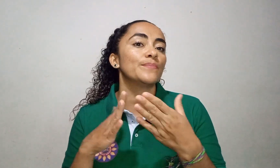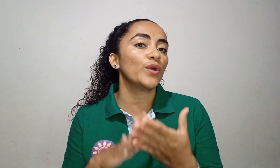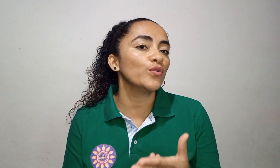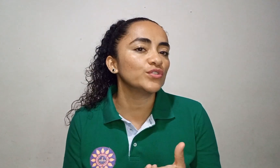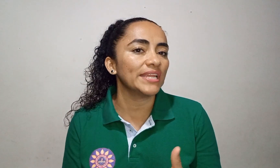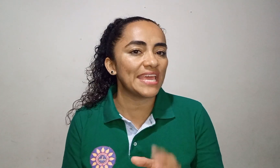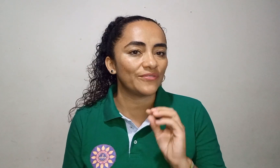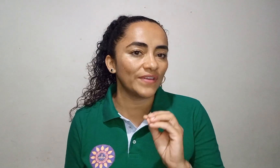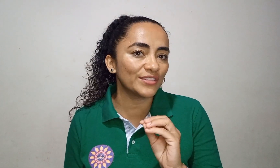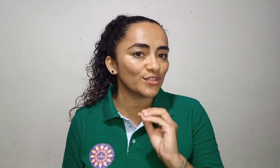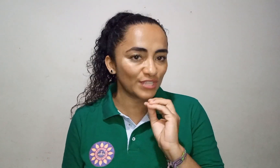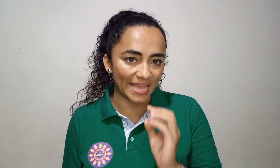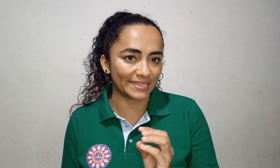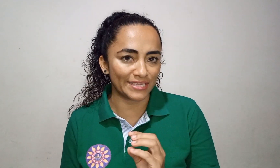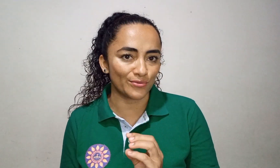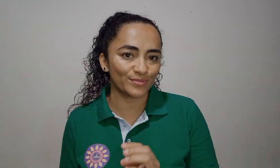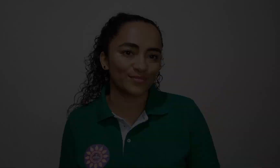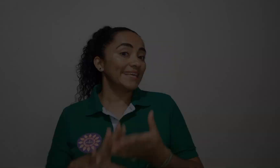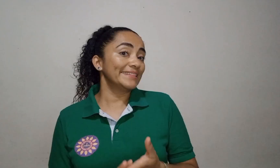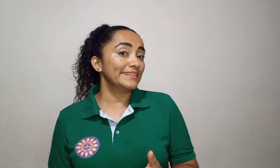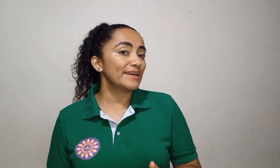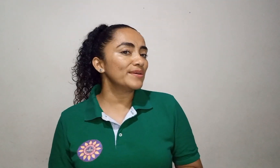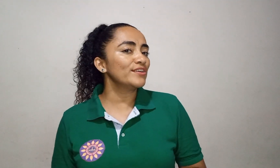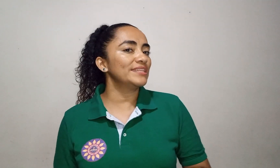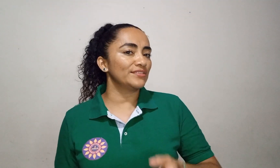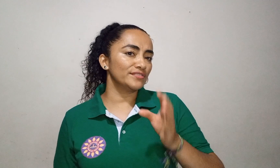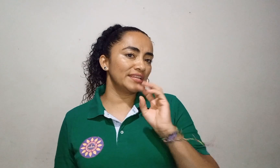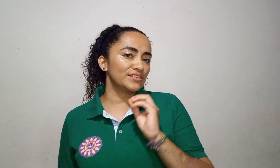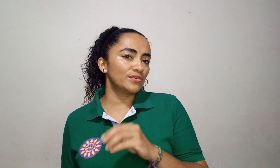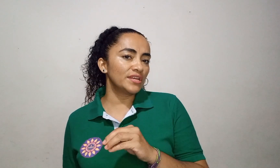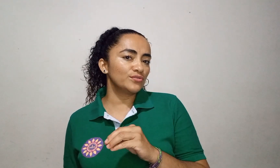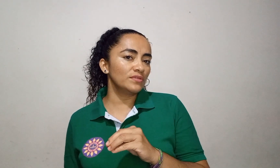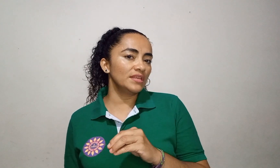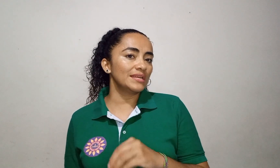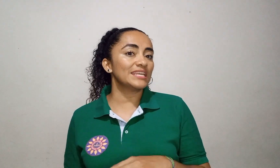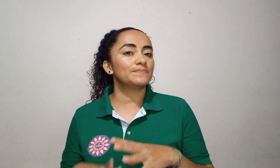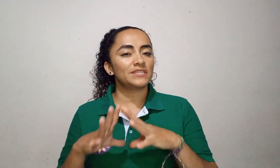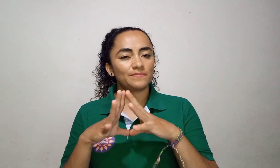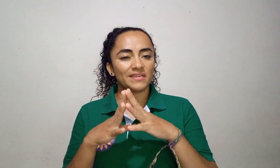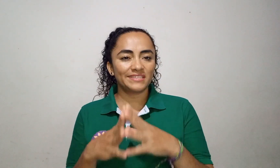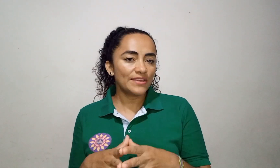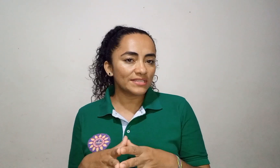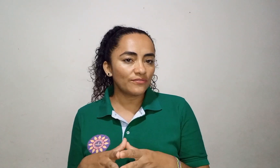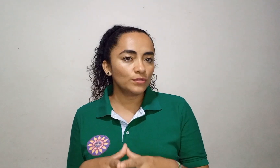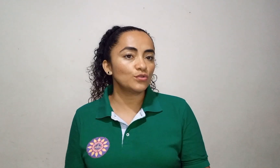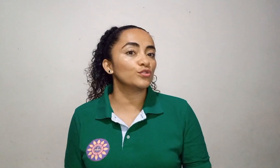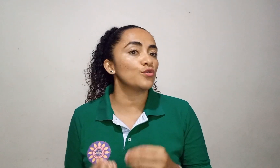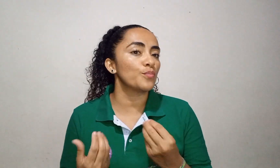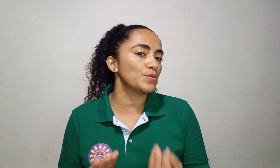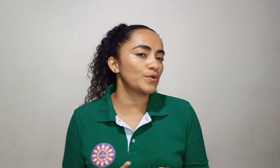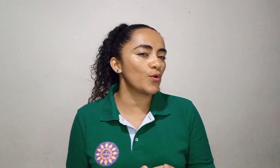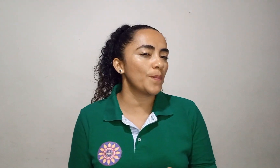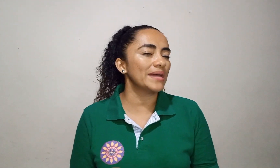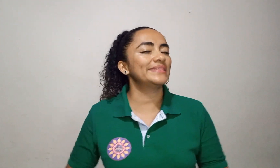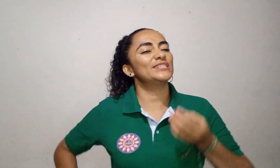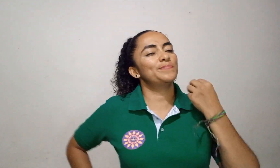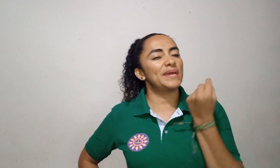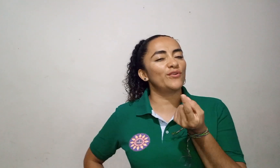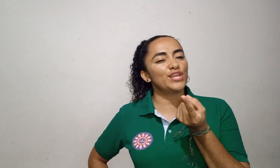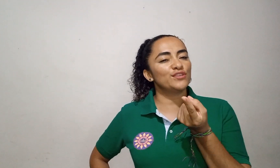producen efectos negativos. Si atendemos los datos de Naciones Unidas, las perspectivas de futuro son muy preocupantes. Pero niños,